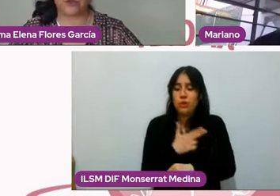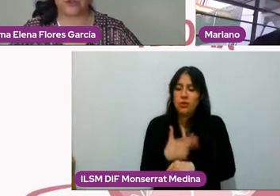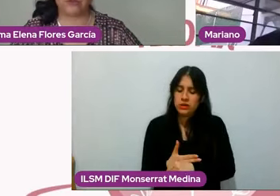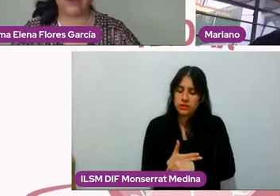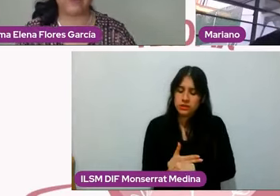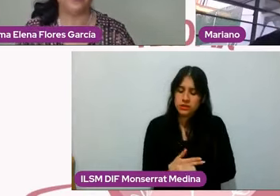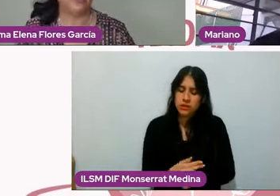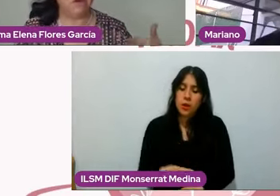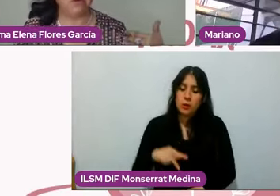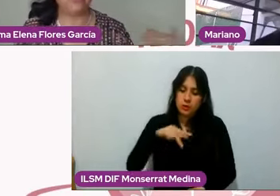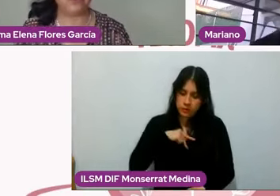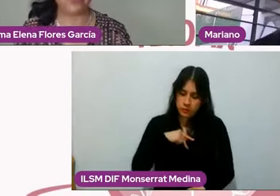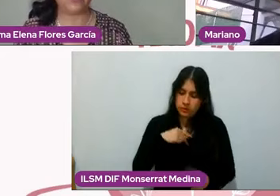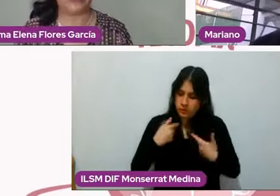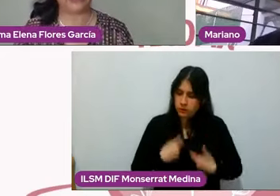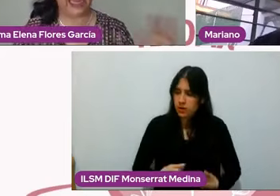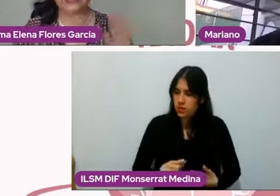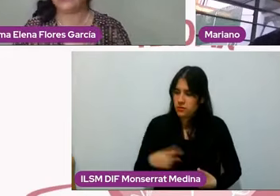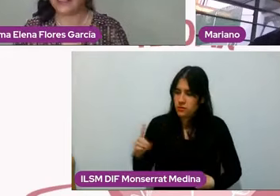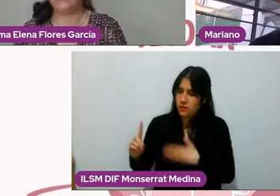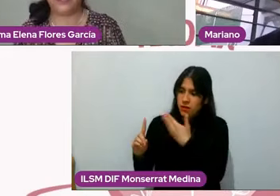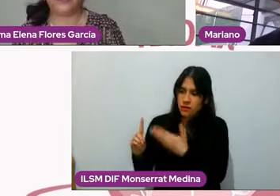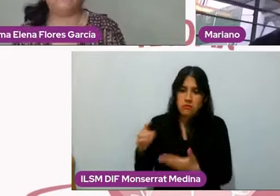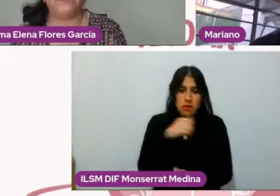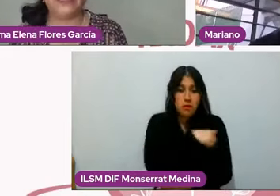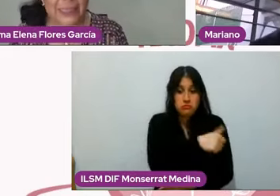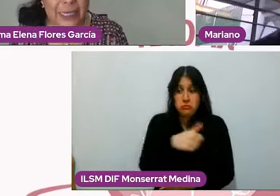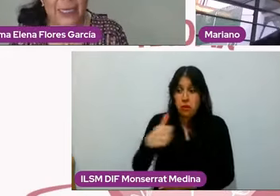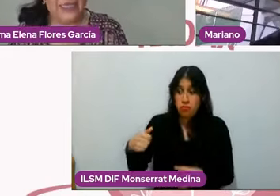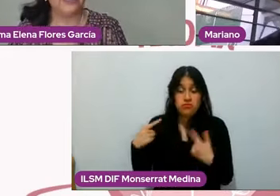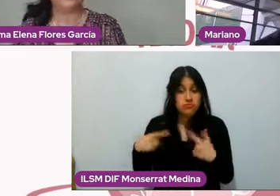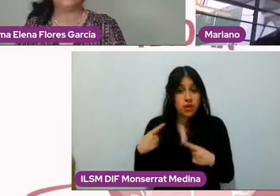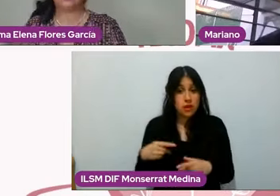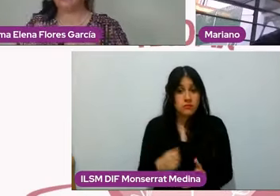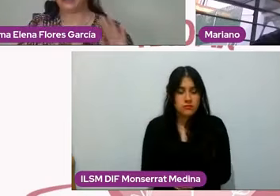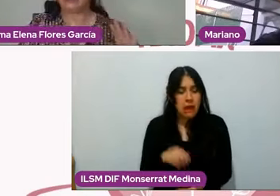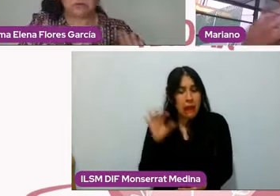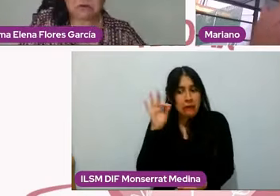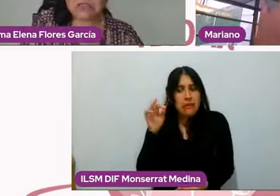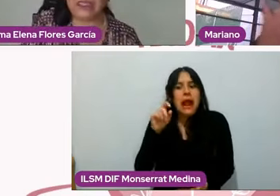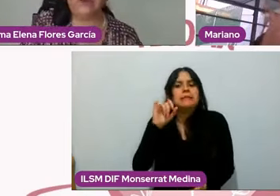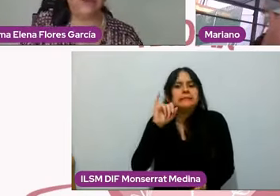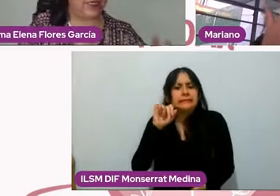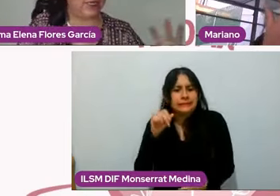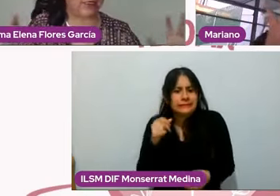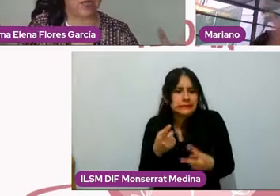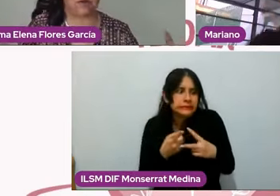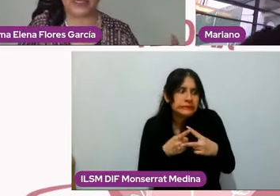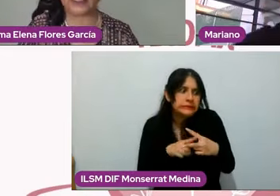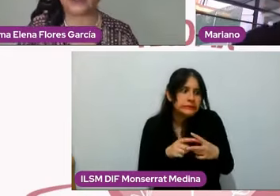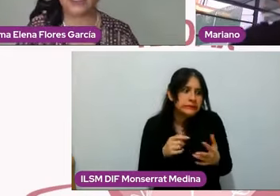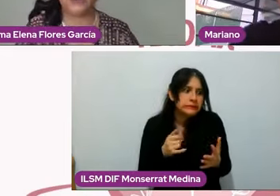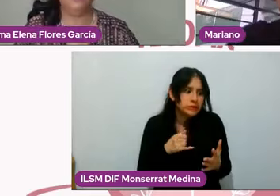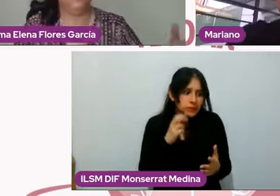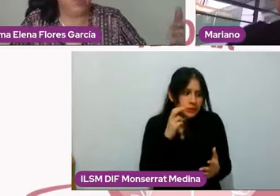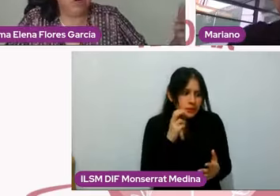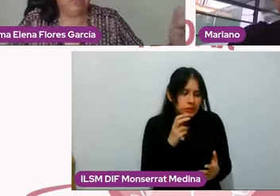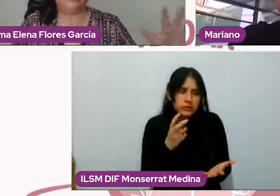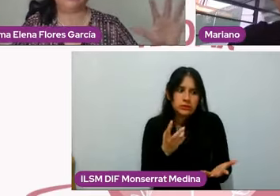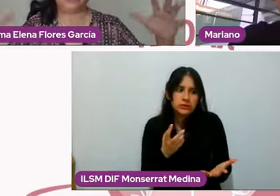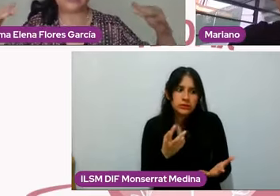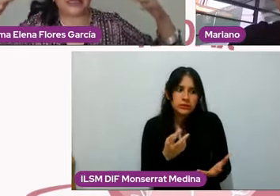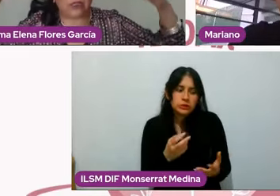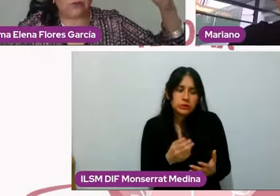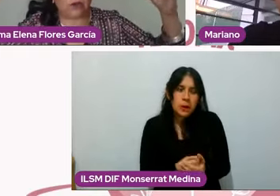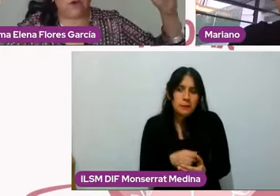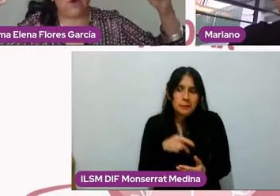nosotras y nosotros mismos, bueno, nos podemos dar cuenta que inicialmente fue así, quizás pasaron unos años y ya no es así o